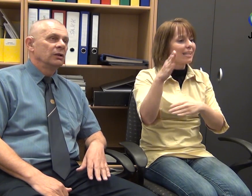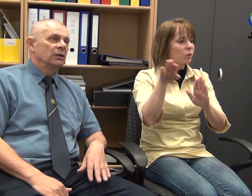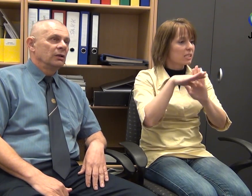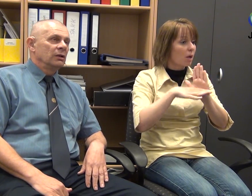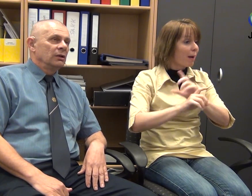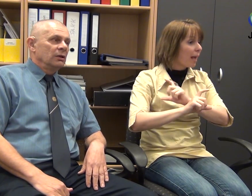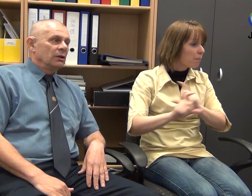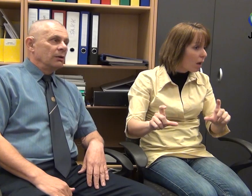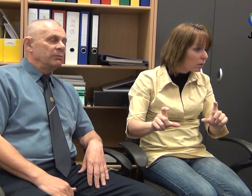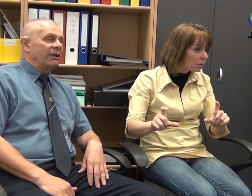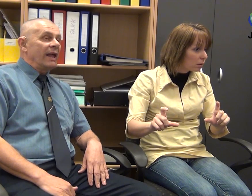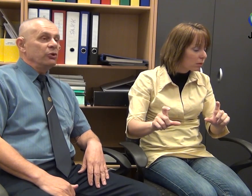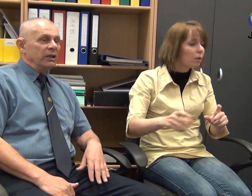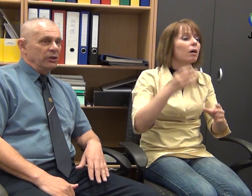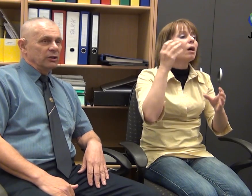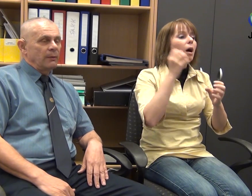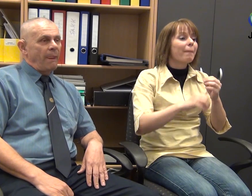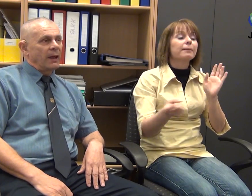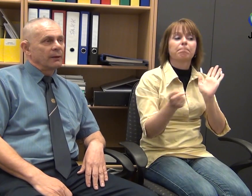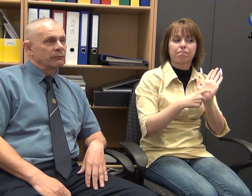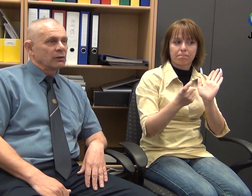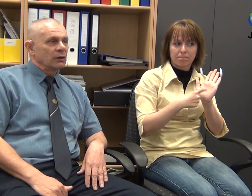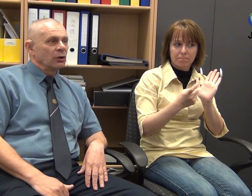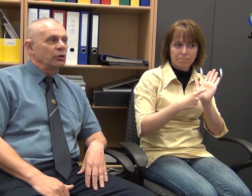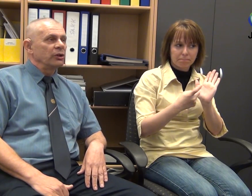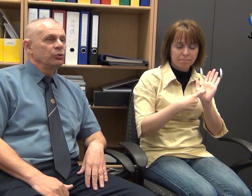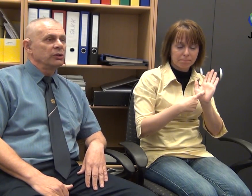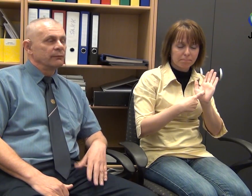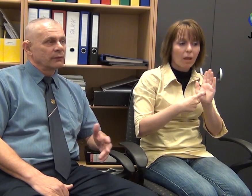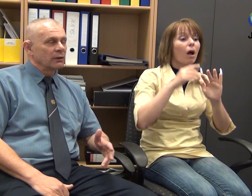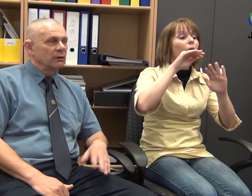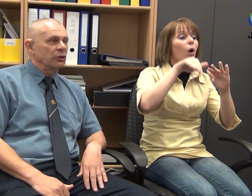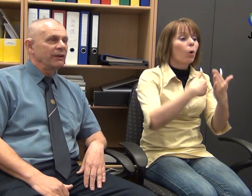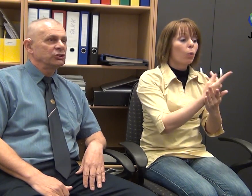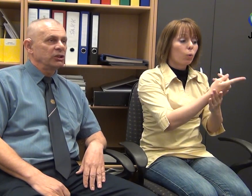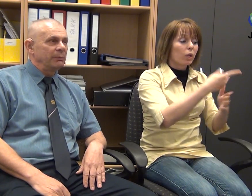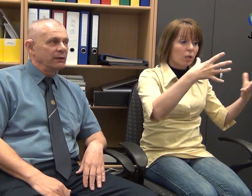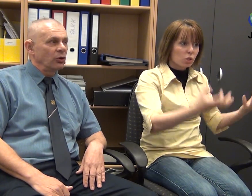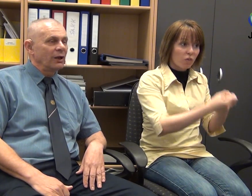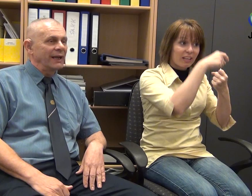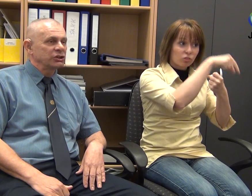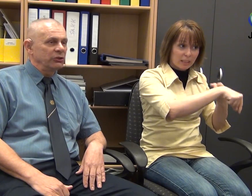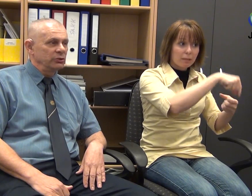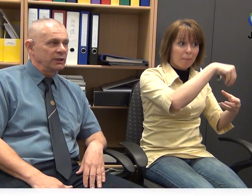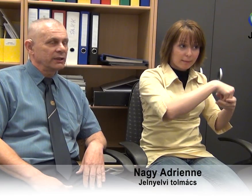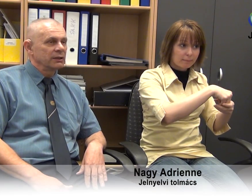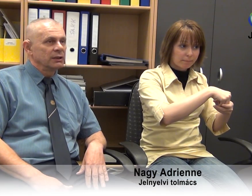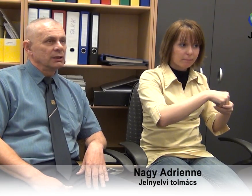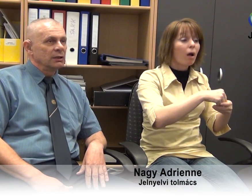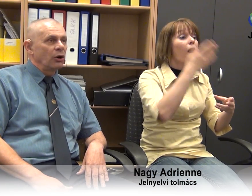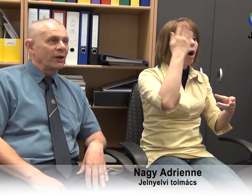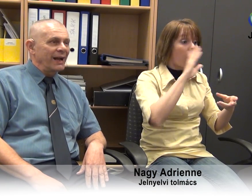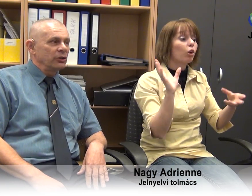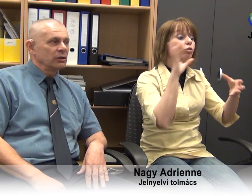mivel előírja, hogy az új szövetségben a hallássirültek